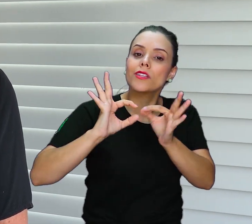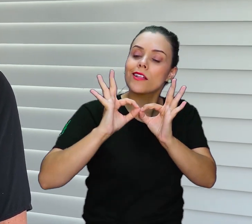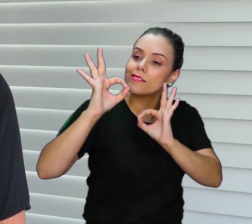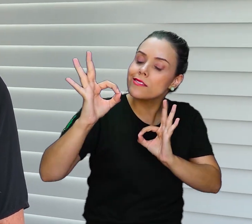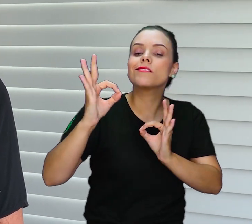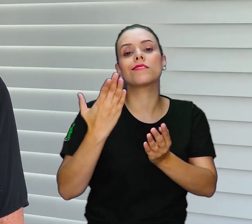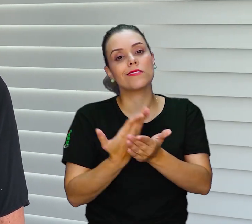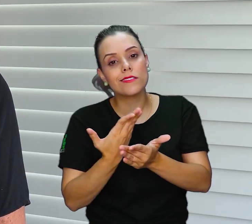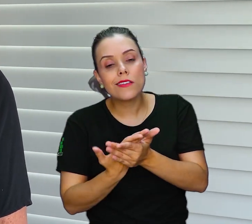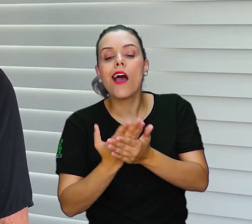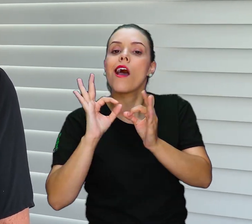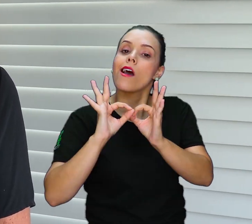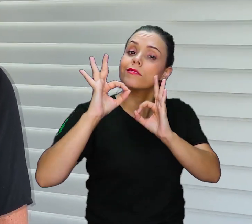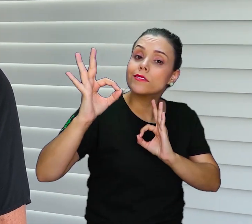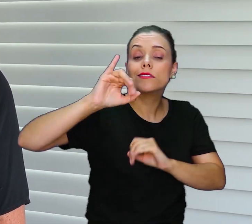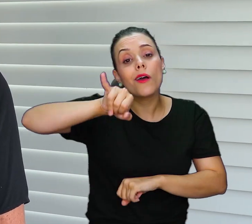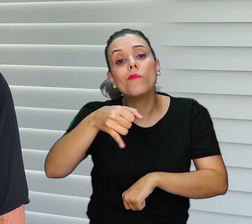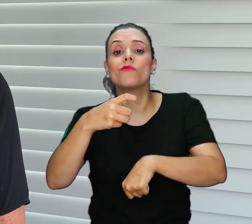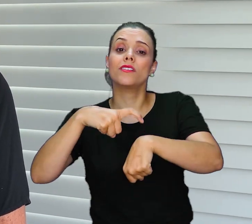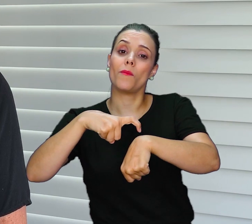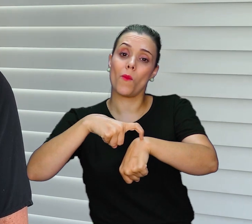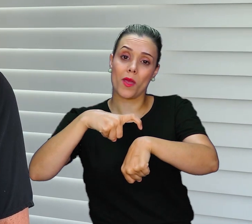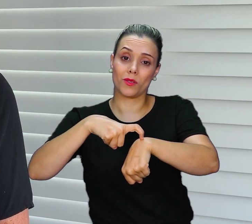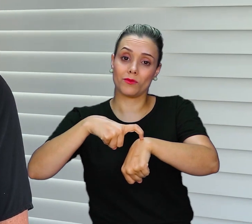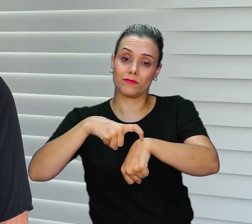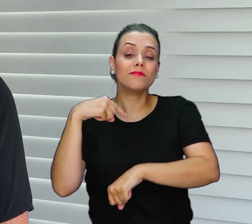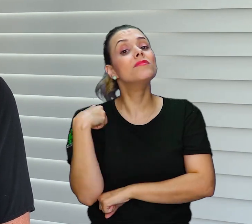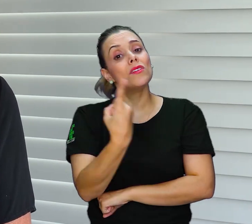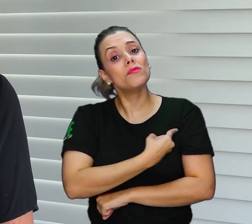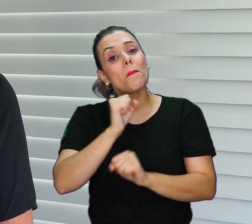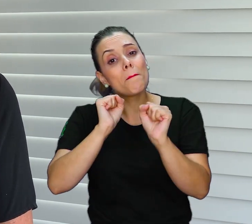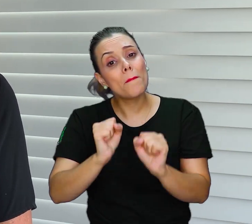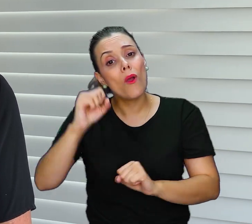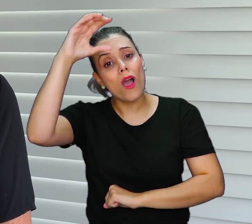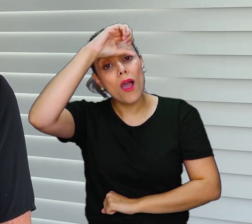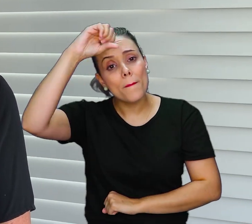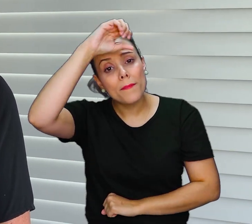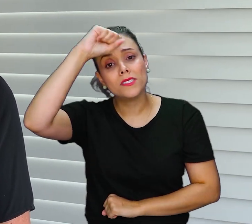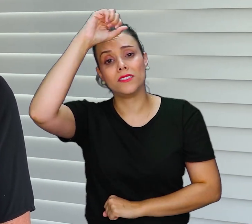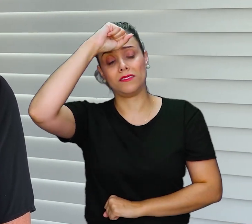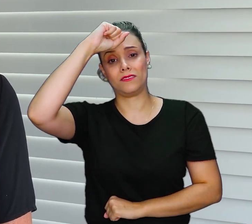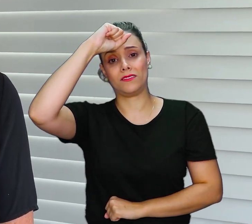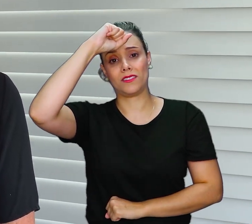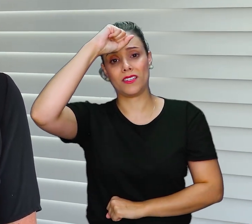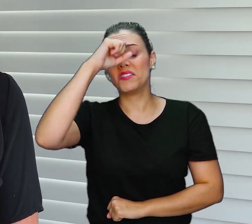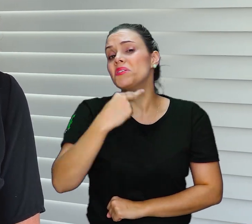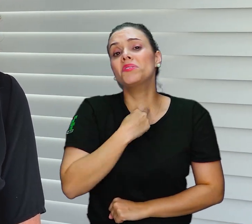das atividades não presenciais, aproveitar o momento no sentido de aprender com esse momento difícil, mas também de